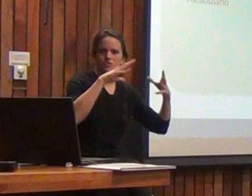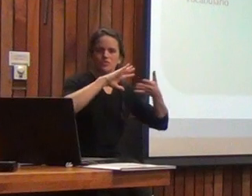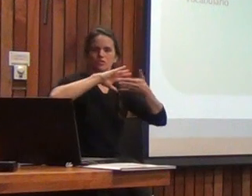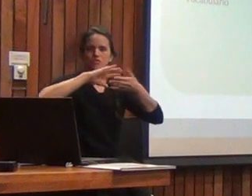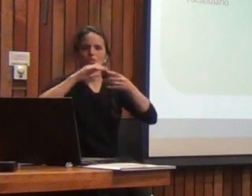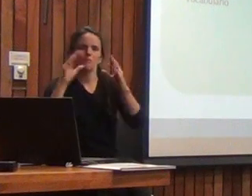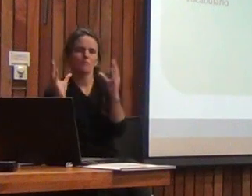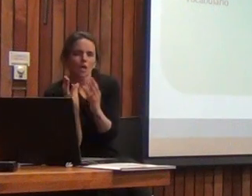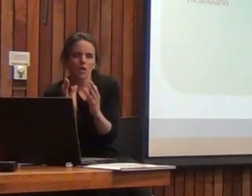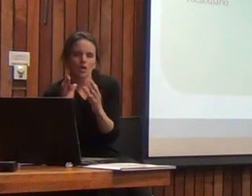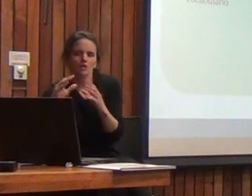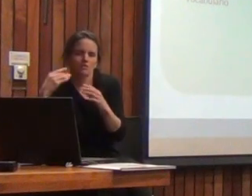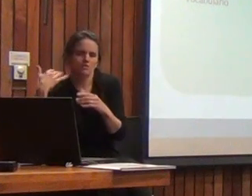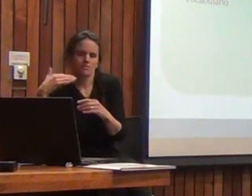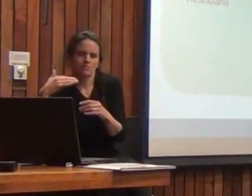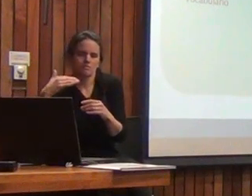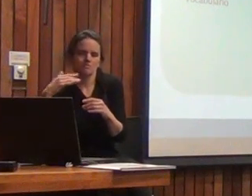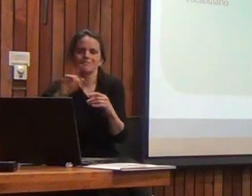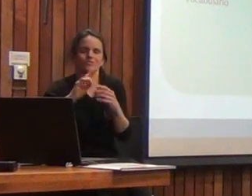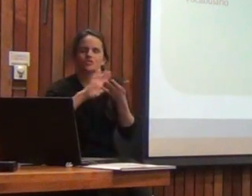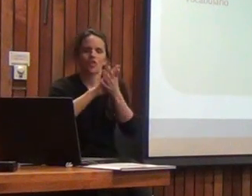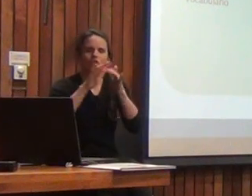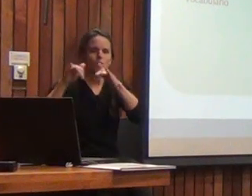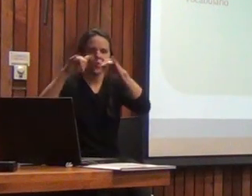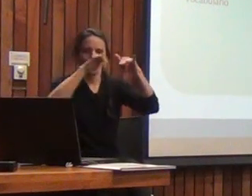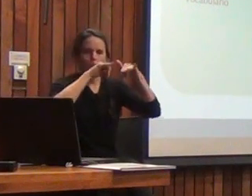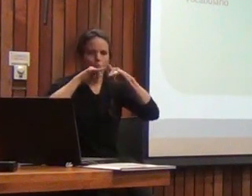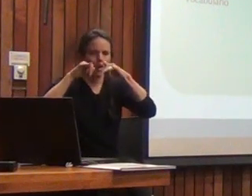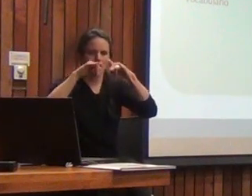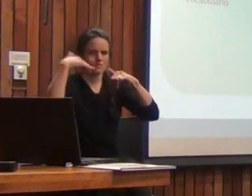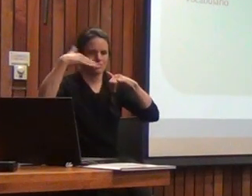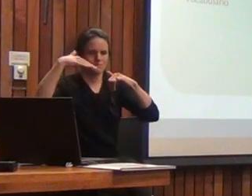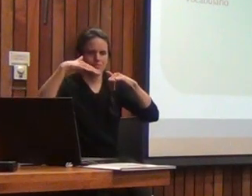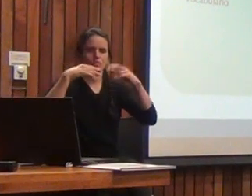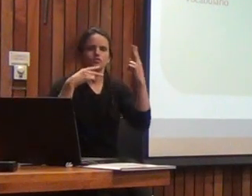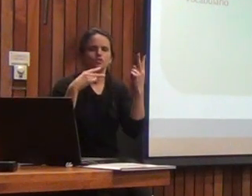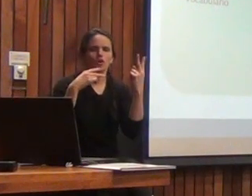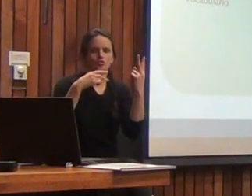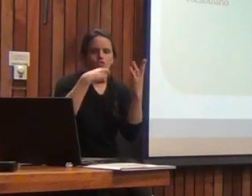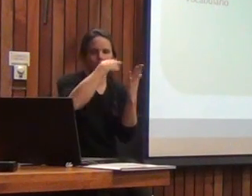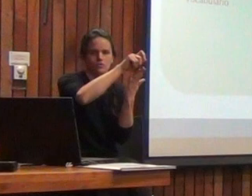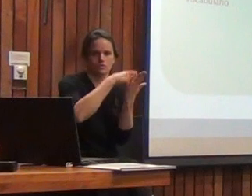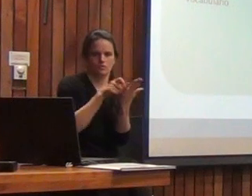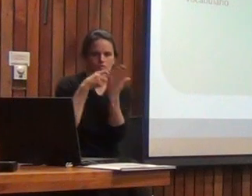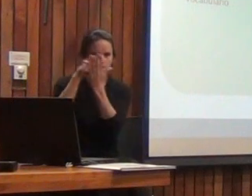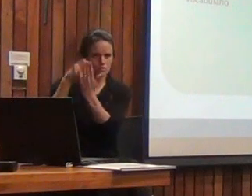todos los factores son exactamente iguales. Todos están compuestos solamente de dos subpruebas.